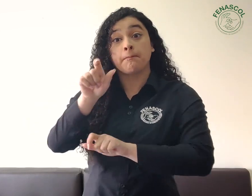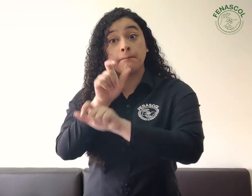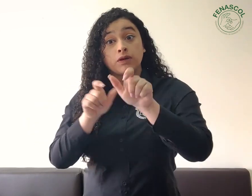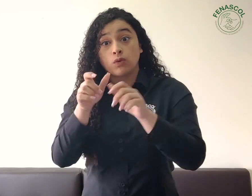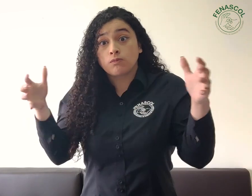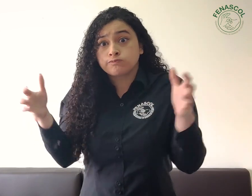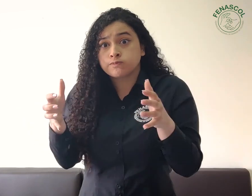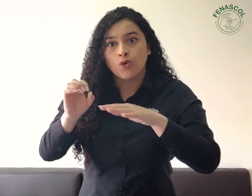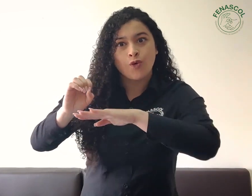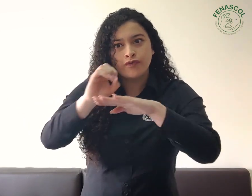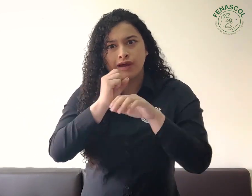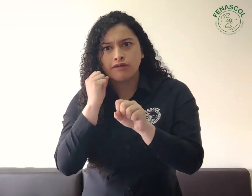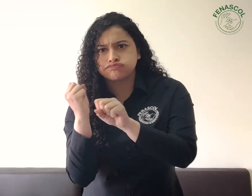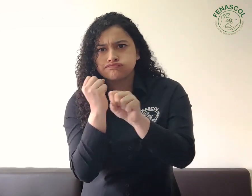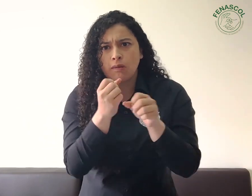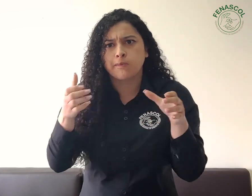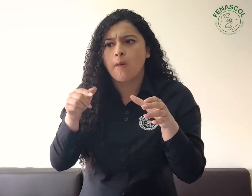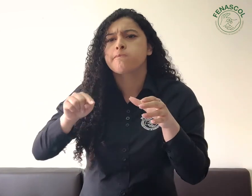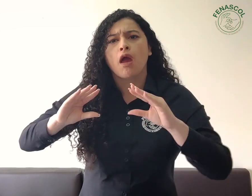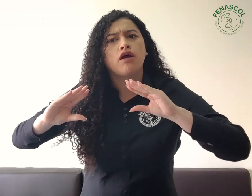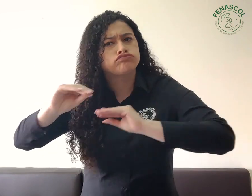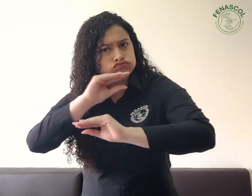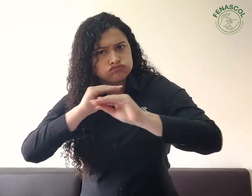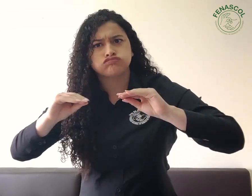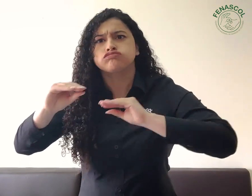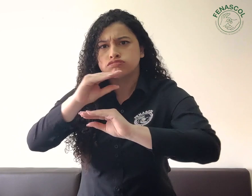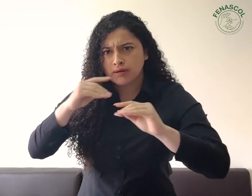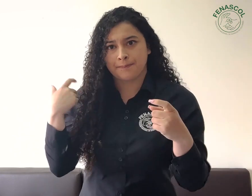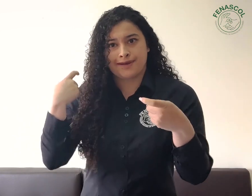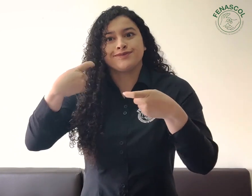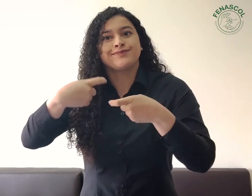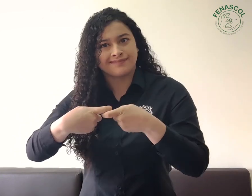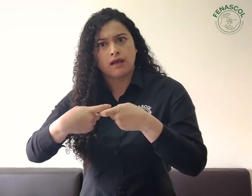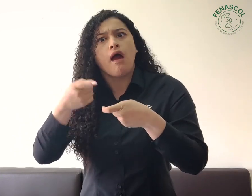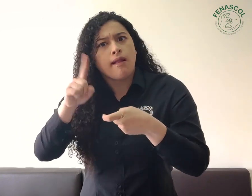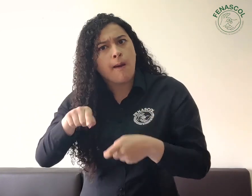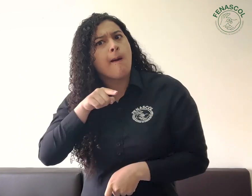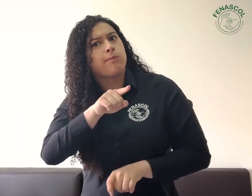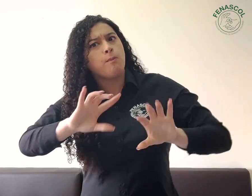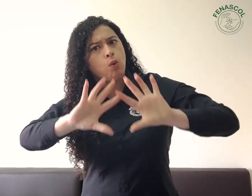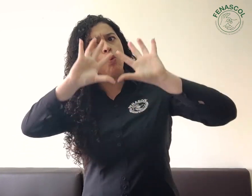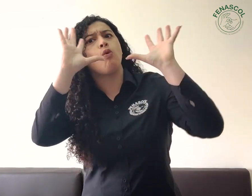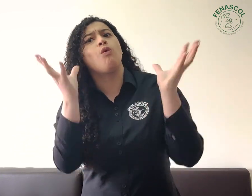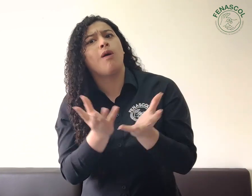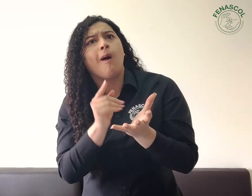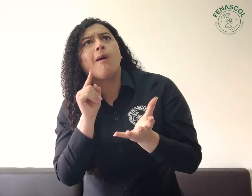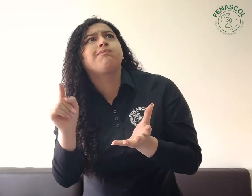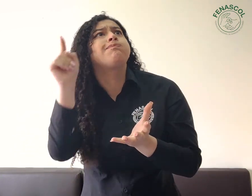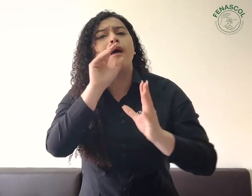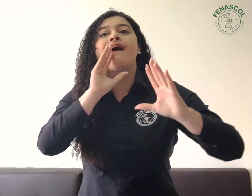organización y al mundo en general del uso del español de su historia